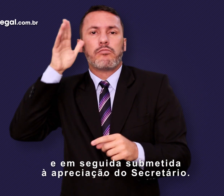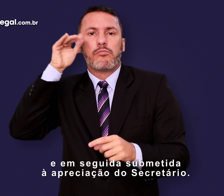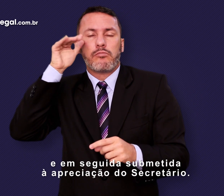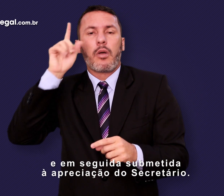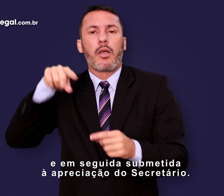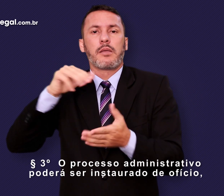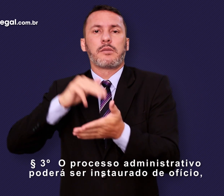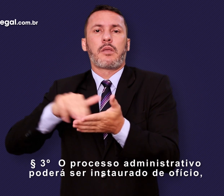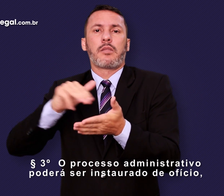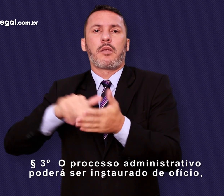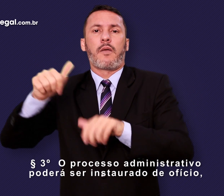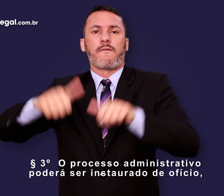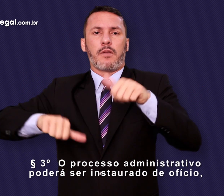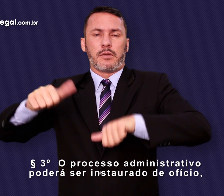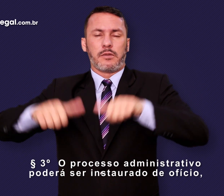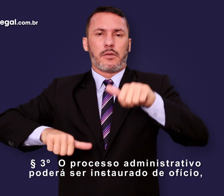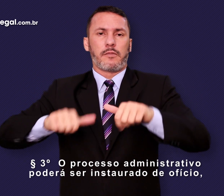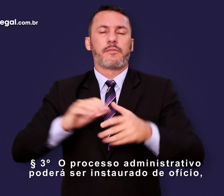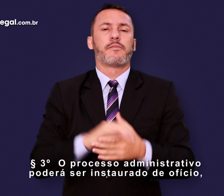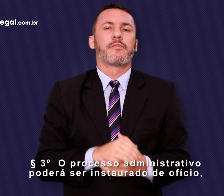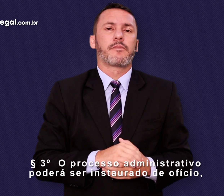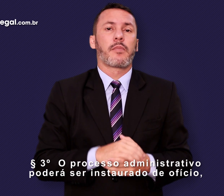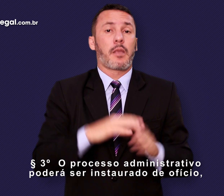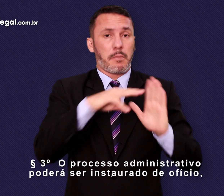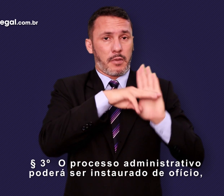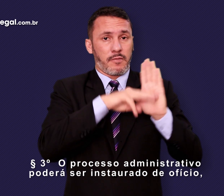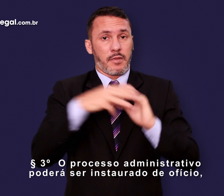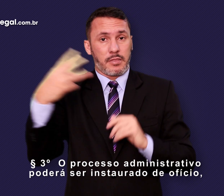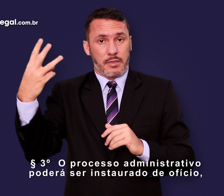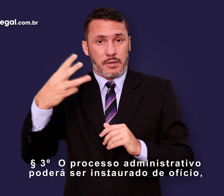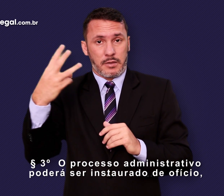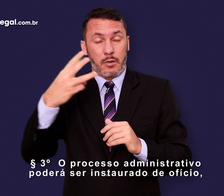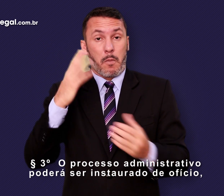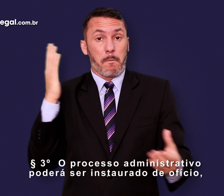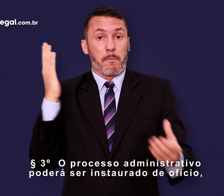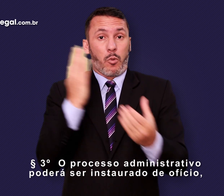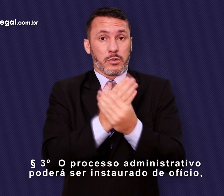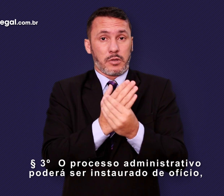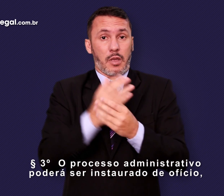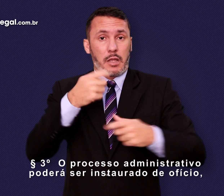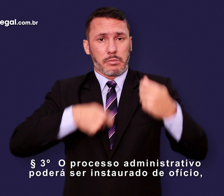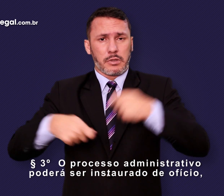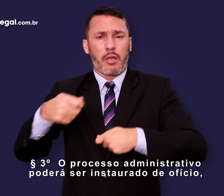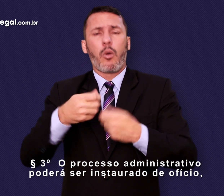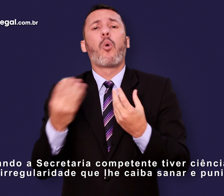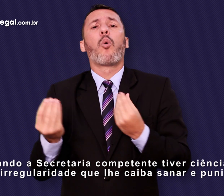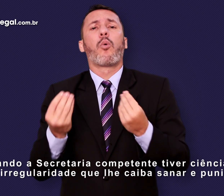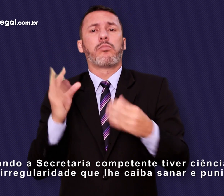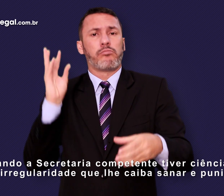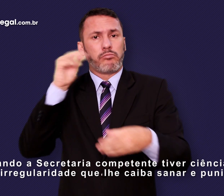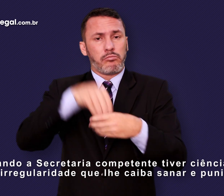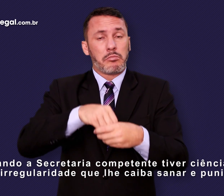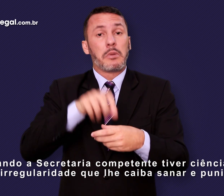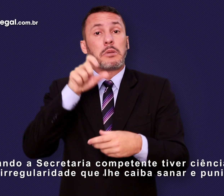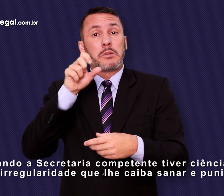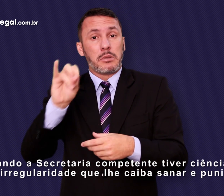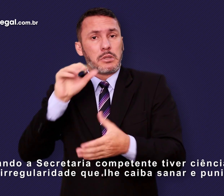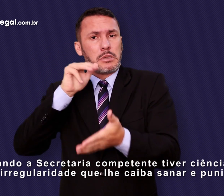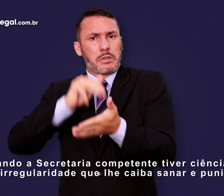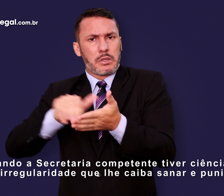secretário. Parágrafo 3º. O processo administrativo poderá ser instaurado de ofício quando a Secretaria competente tiver